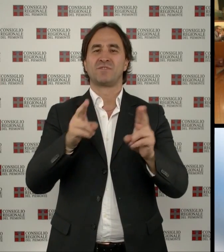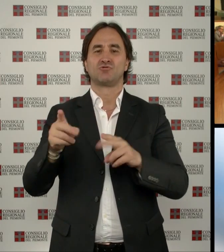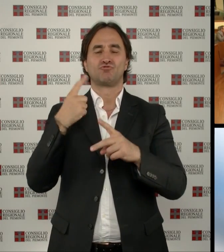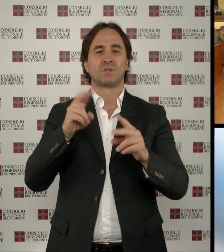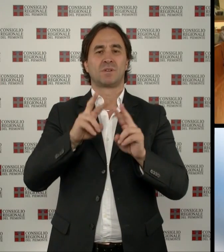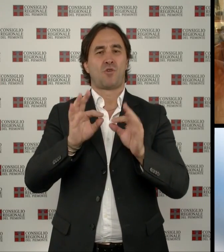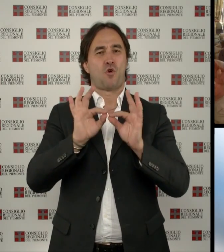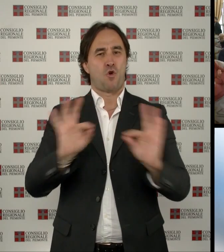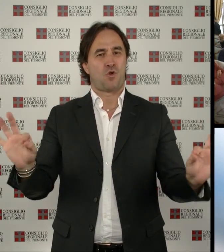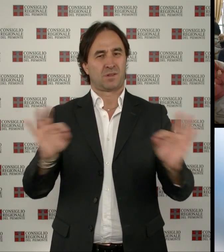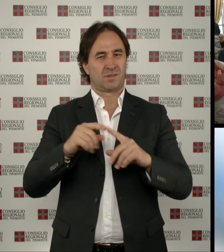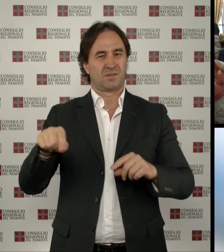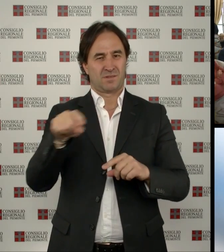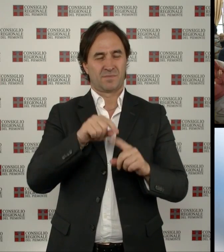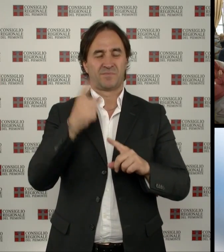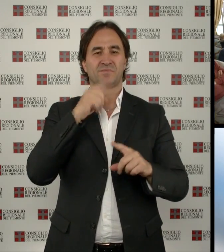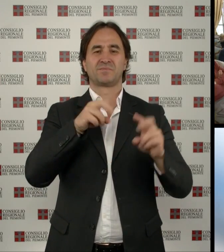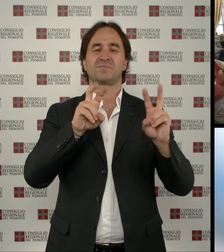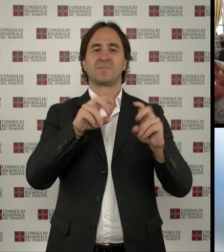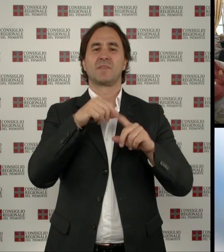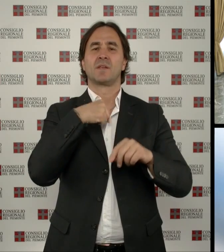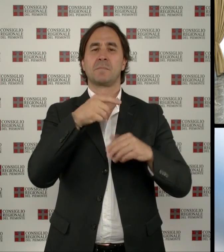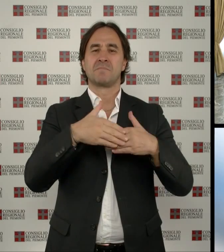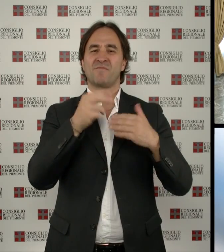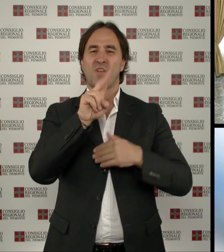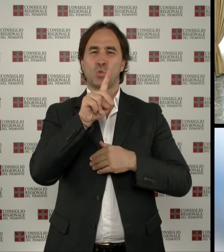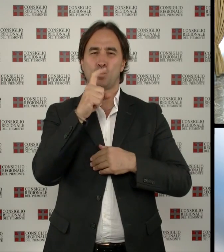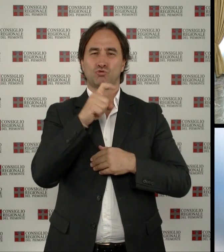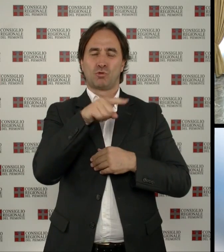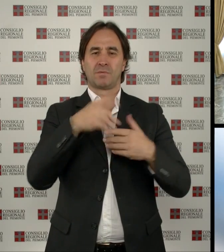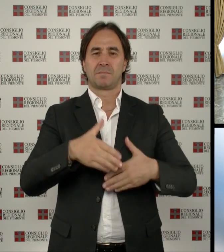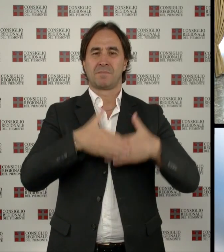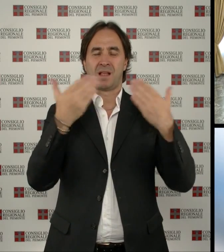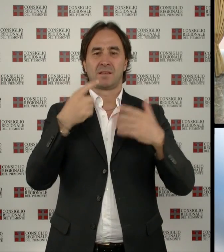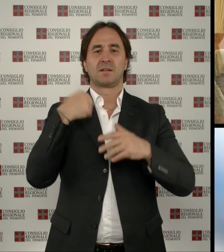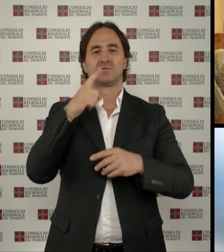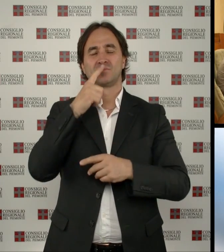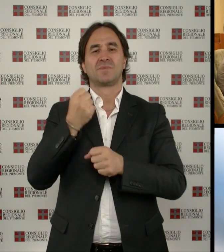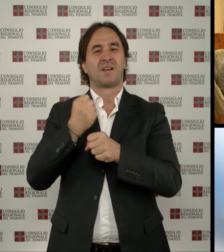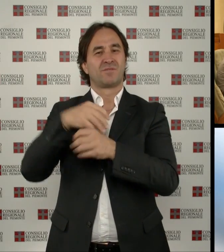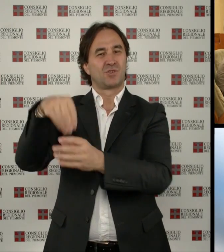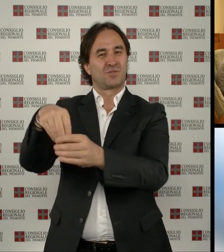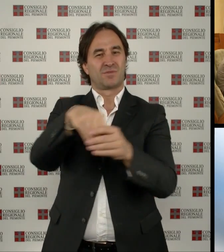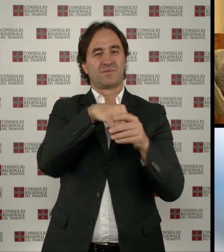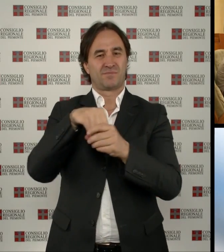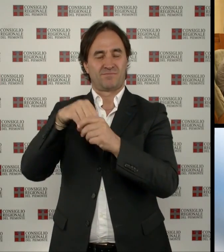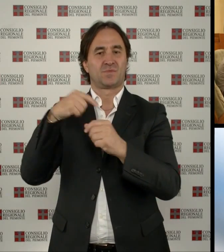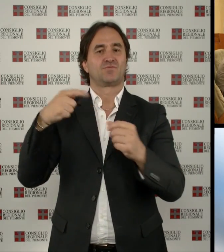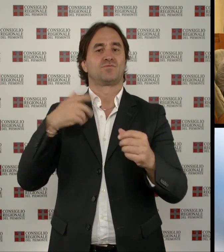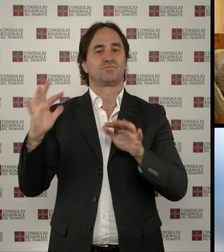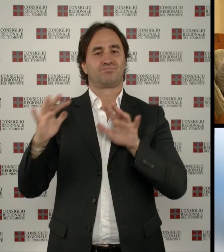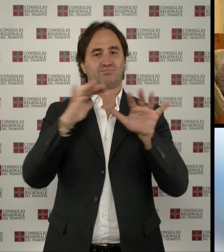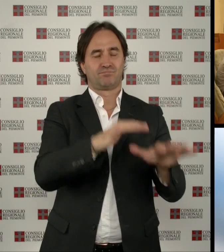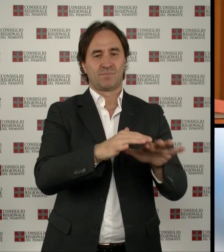sulle cui tematiche nella mattina del 21 è stata ricevuta una delegazione di lavoratori. Il Vice Presidente della Giunta ha poi